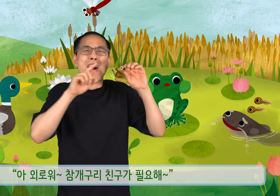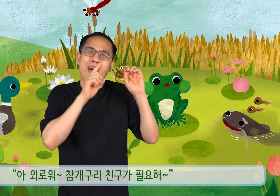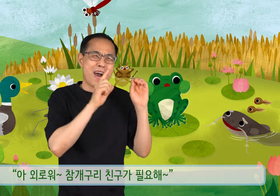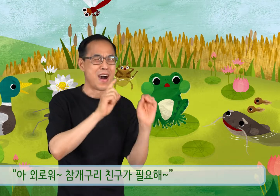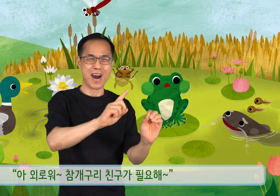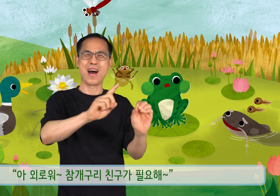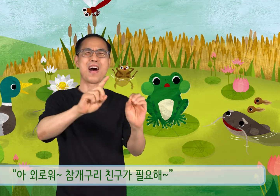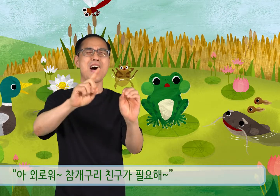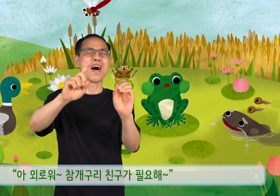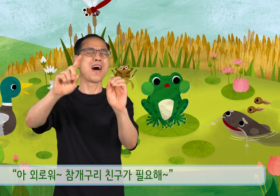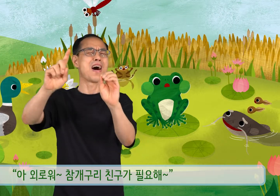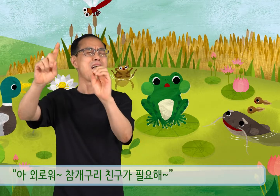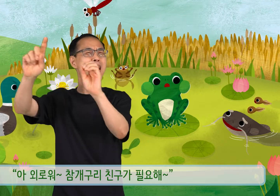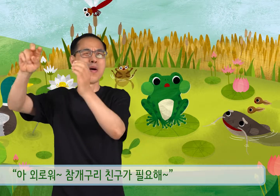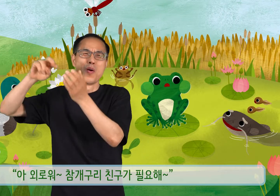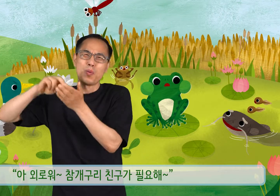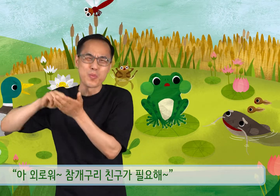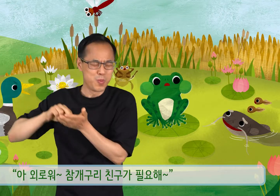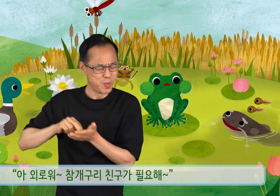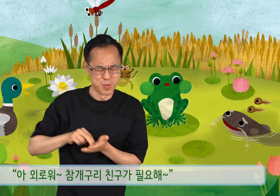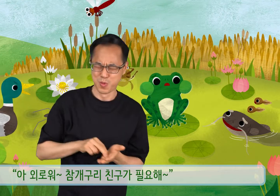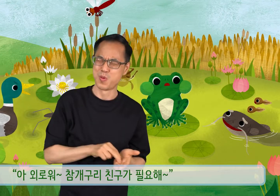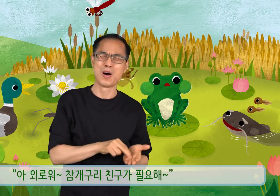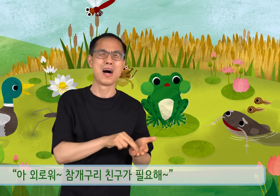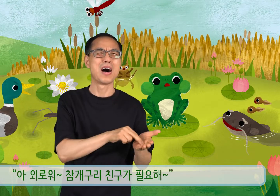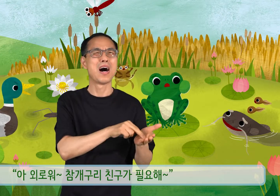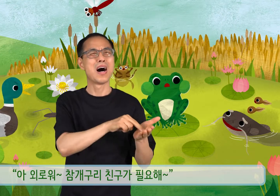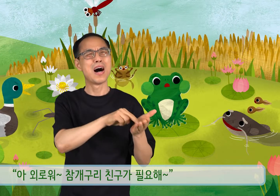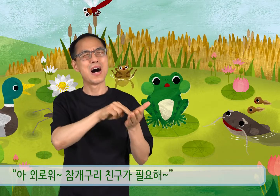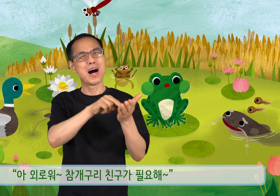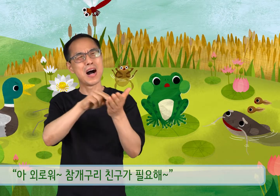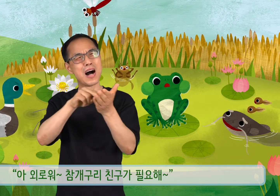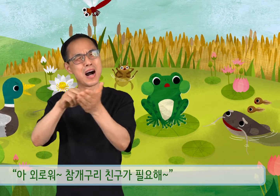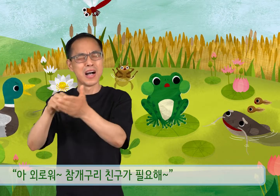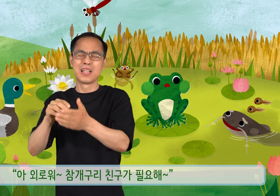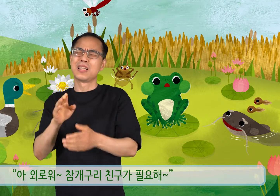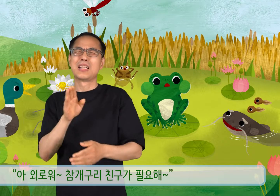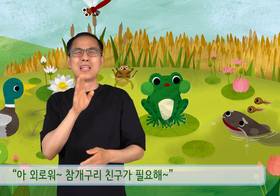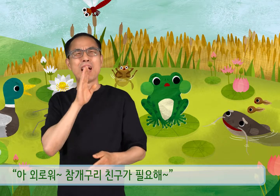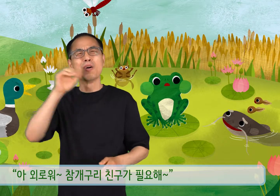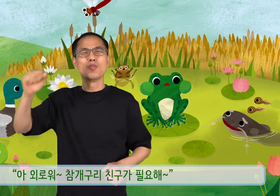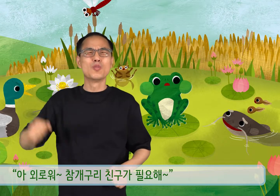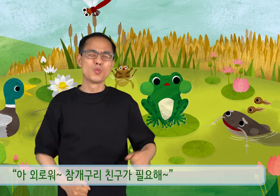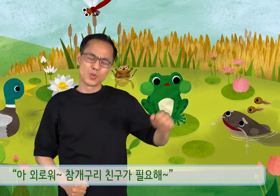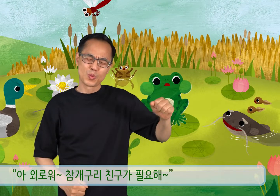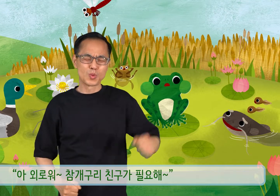아, 외로워. 참개구리 친구가 필요해.